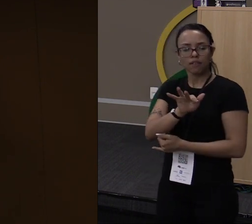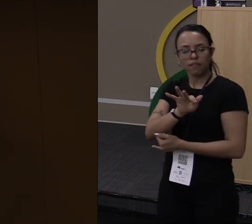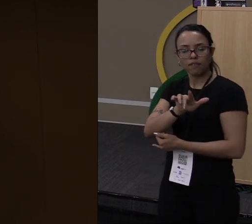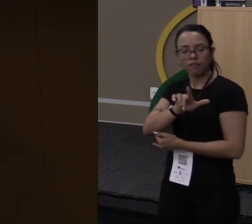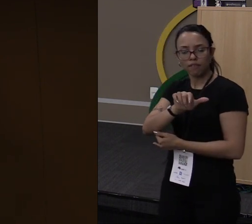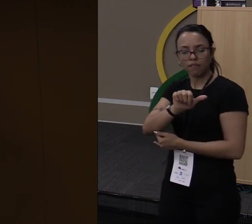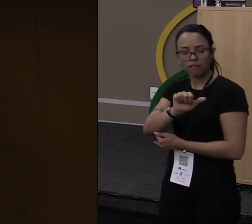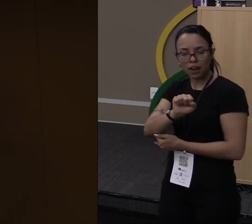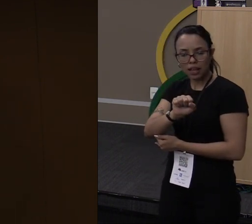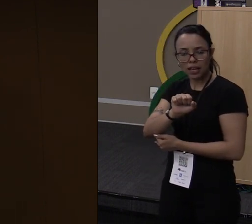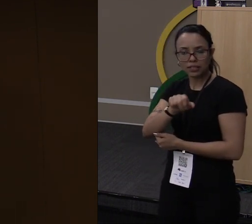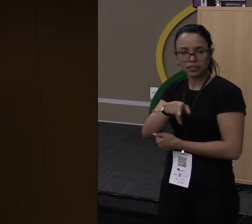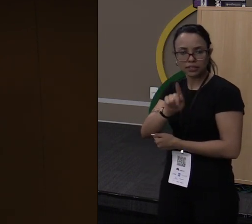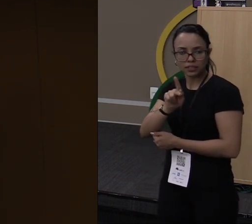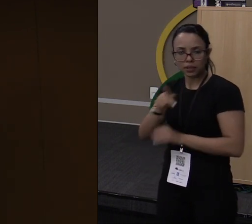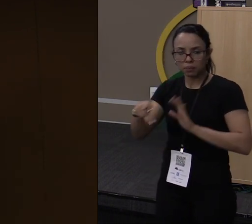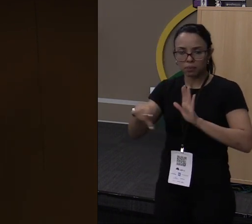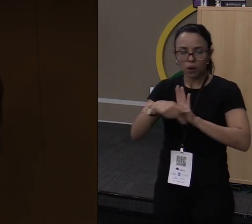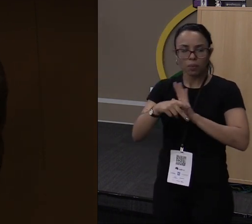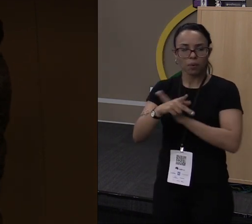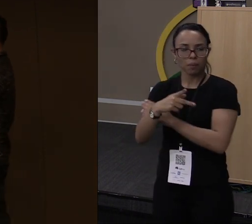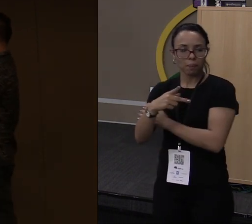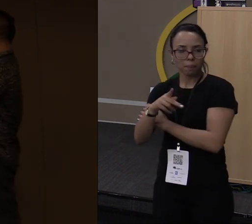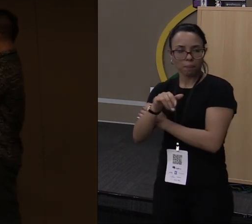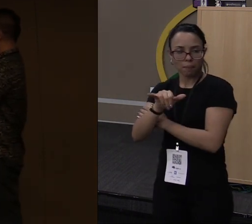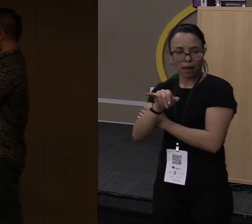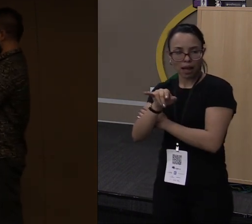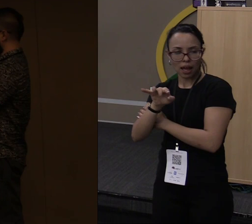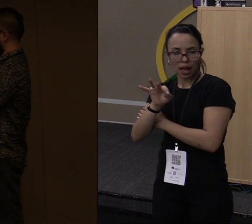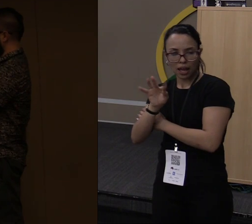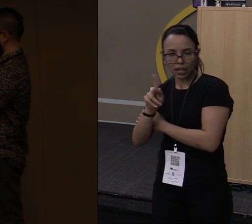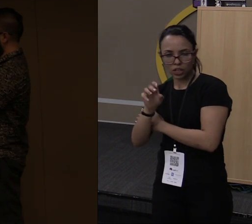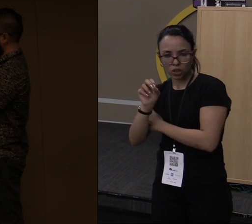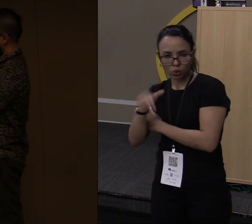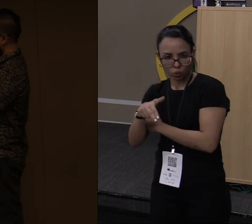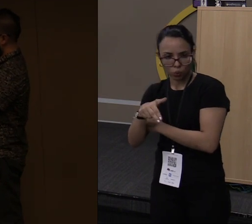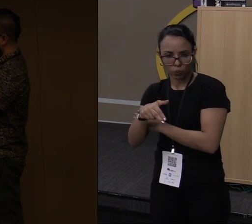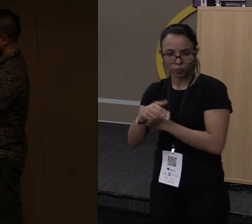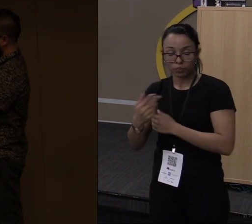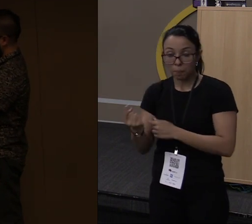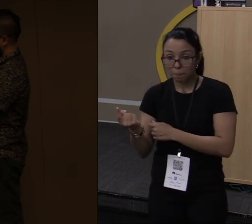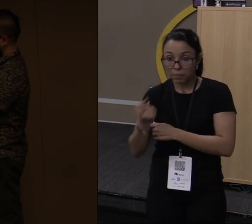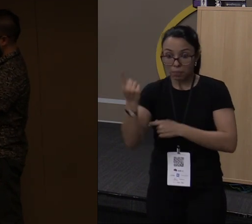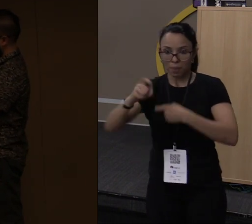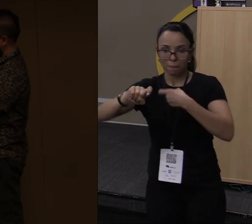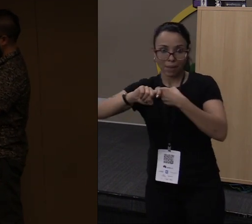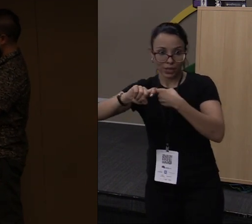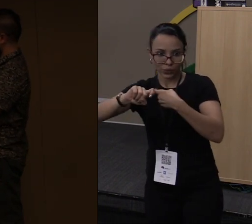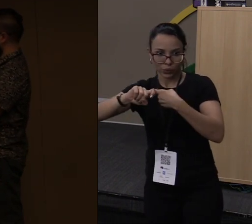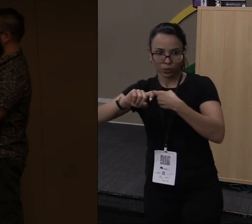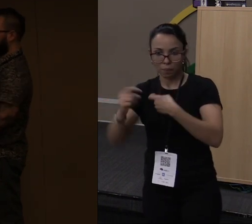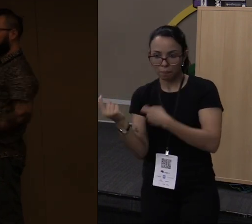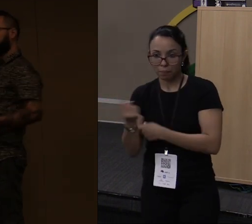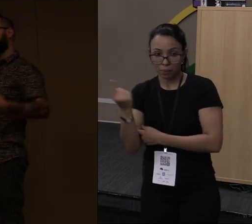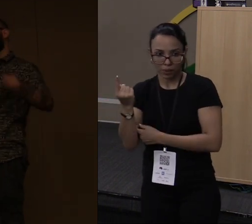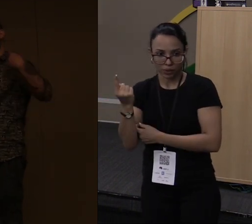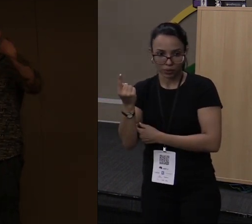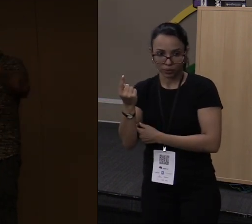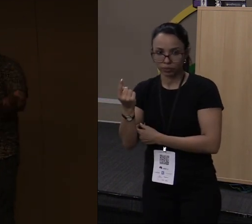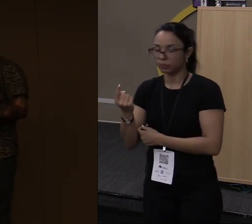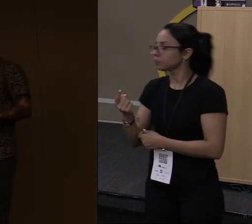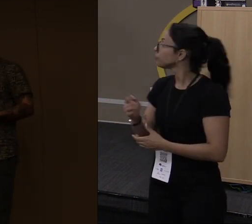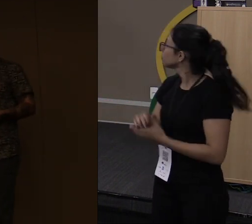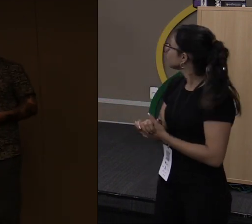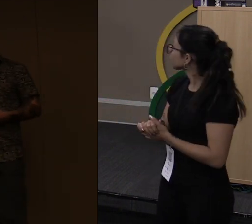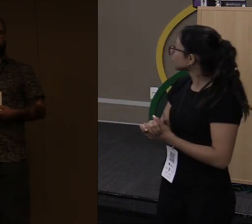Sinatra, alguma coisa desse tipo, um micro framework em Rust, ele está em primeiro e tem outros frameworks em Rust aqui que também estão em primeiro,